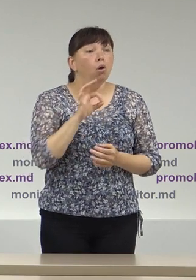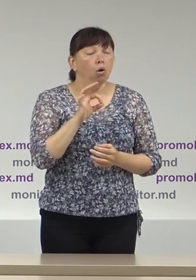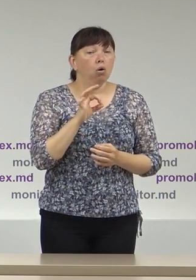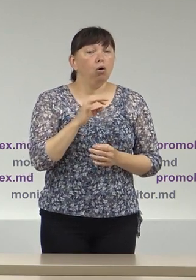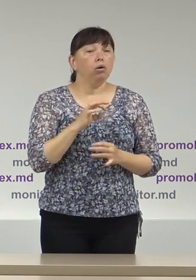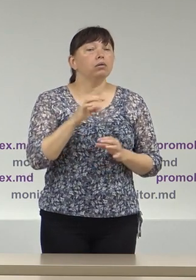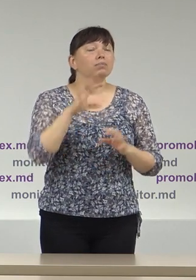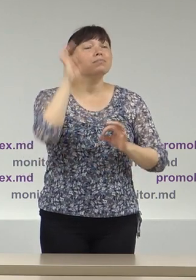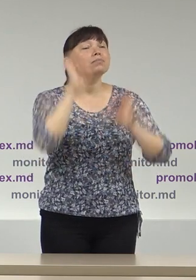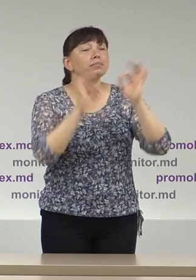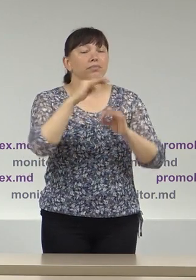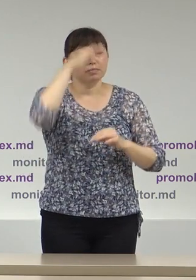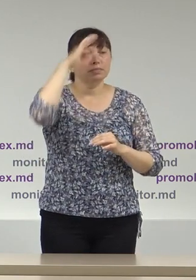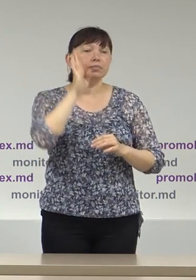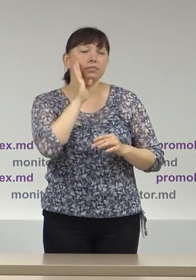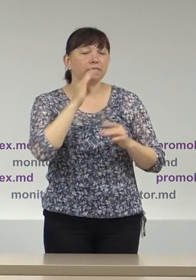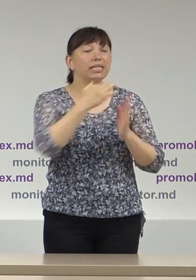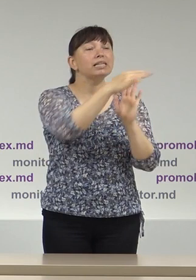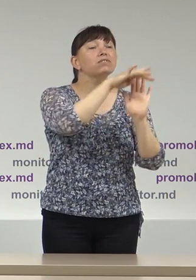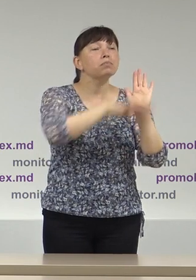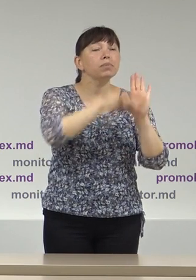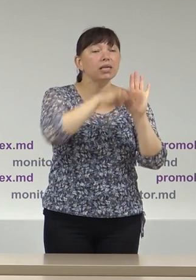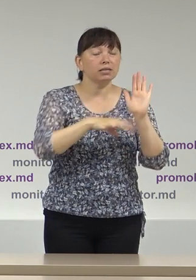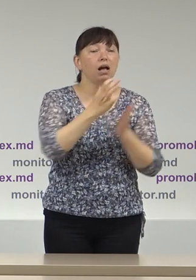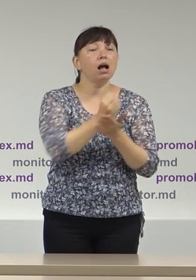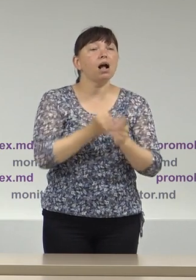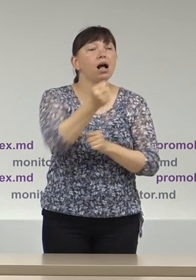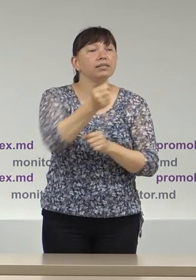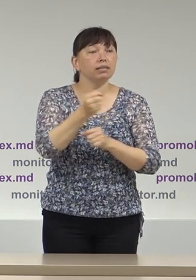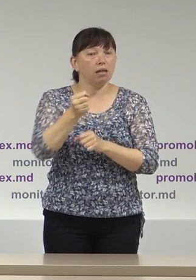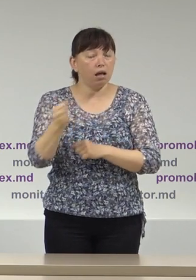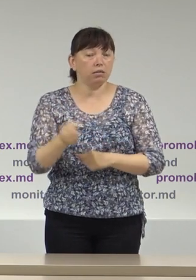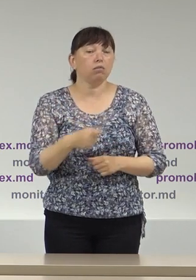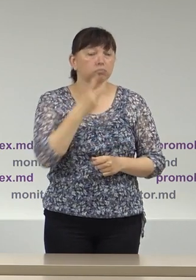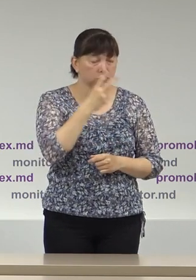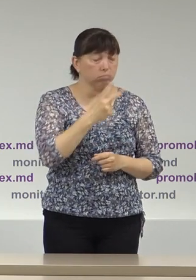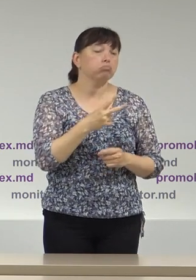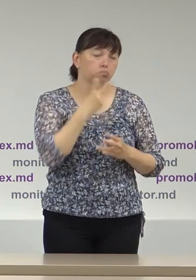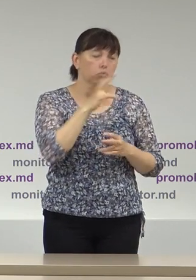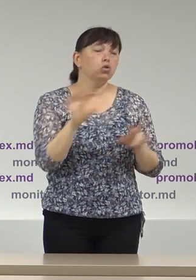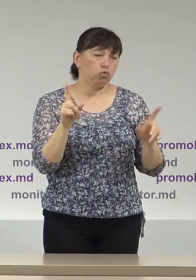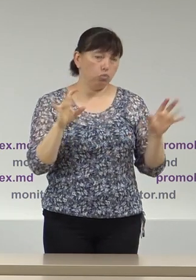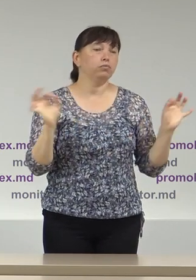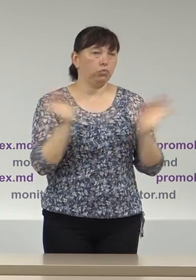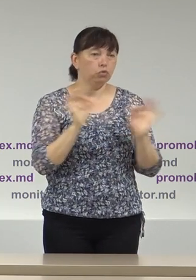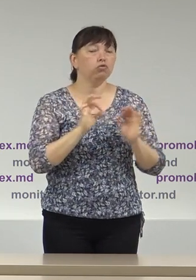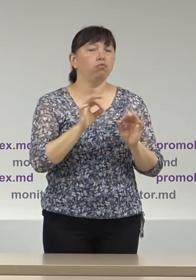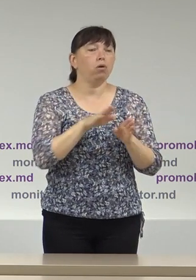cotele de gen sau cota de gen din listele de candidați. Am constatat că aceasta este respectată până la momentul de față.